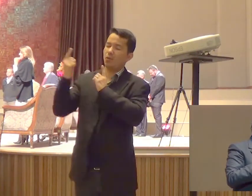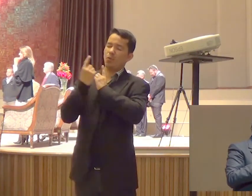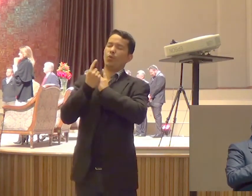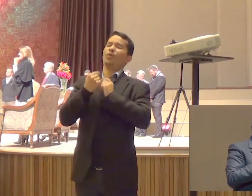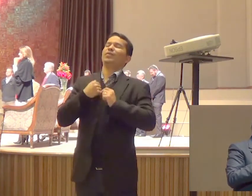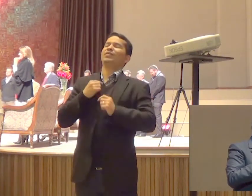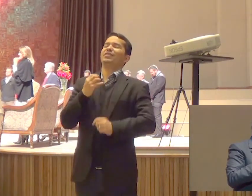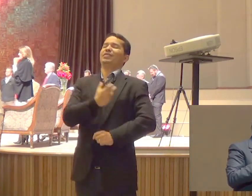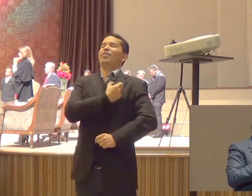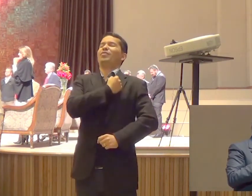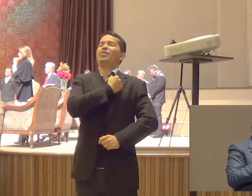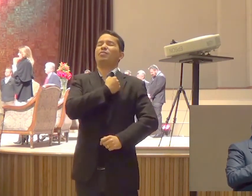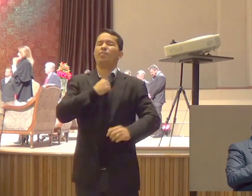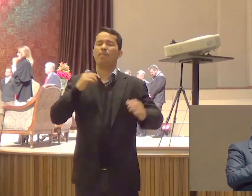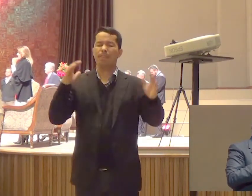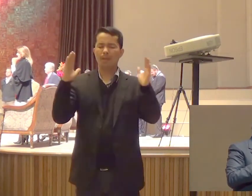Pai eu oro Pelos homens Aqui